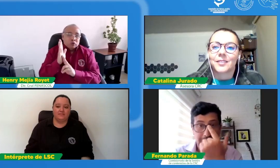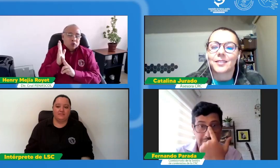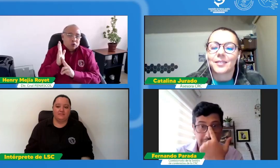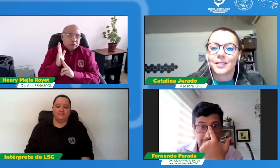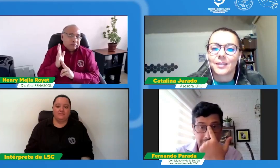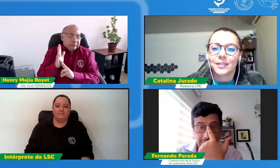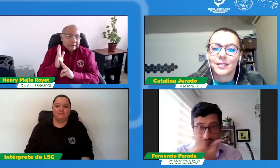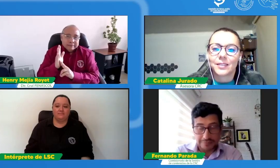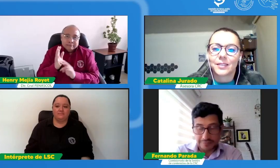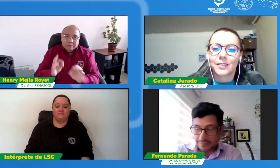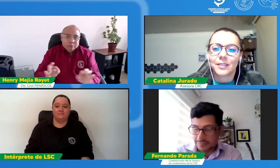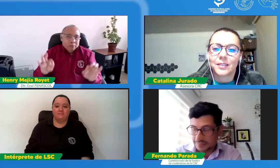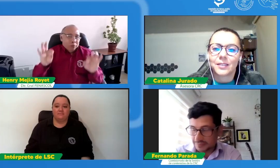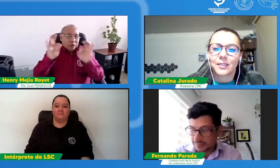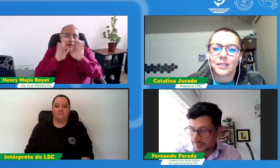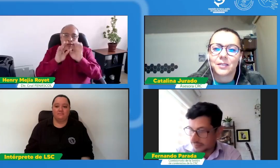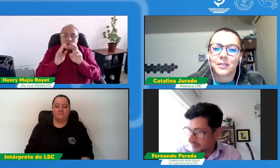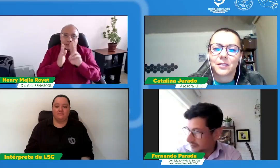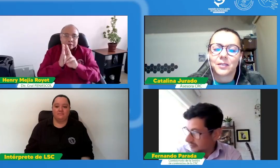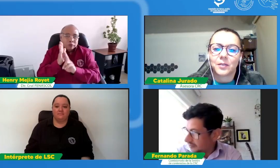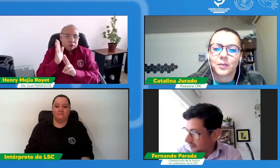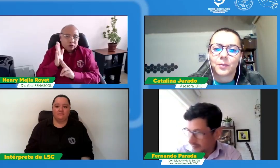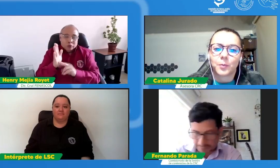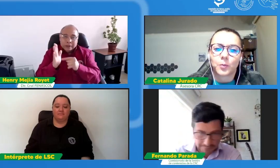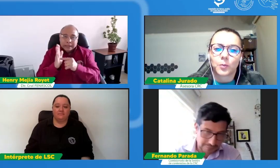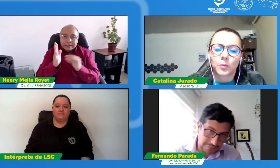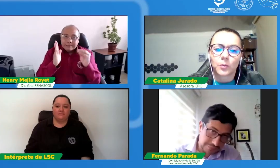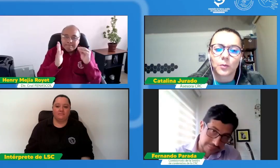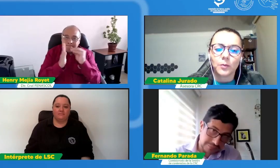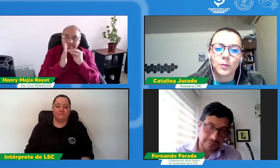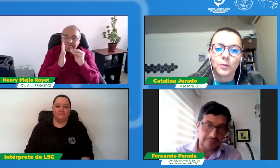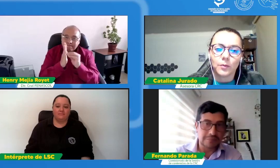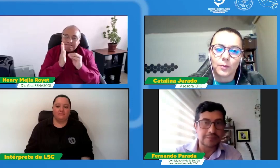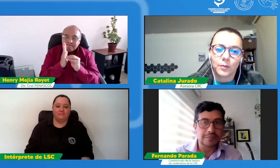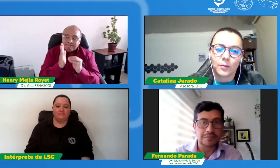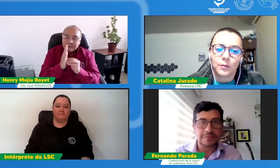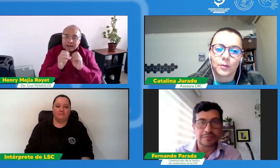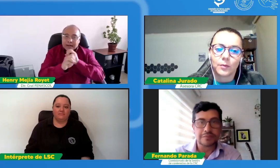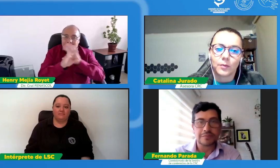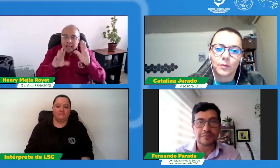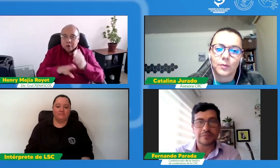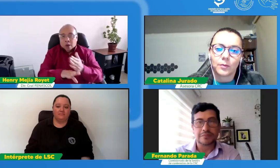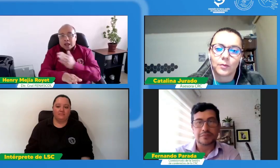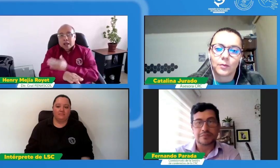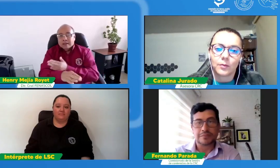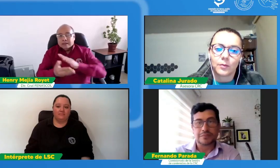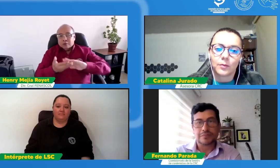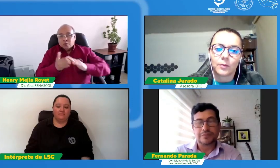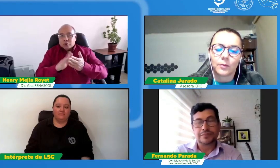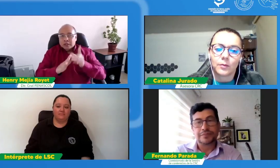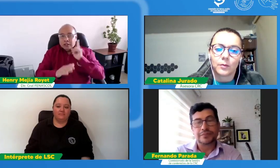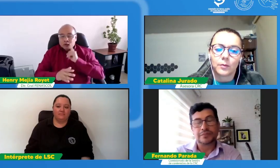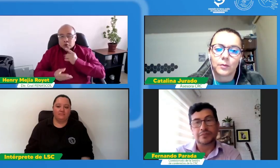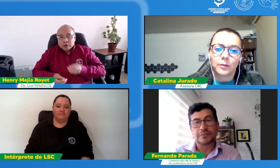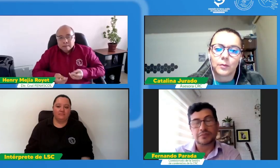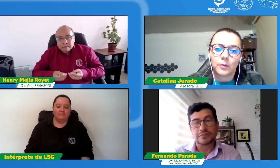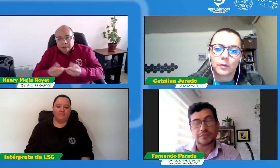se pueda proyectar una nueva resolución creo que esto es necesario que tenga en cuenta todos estos